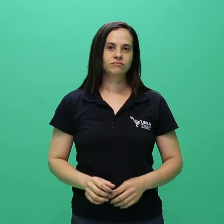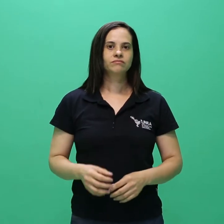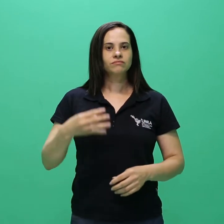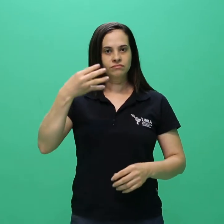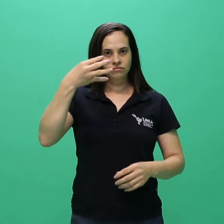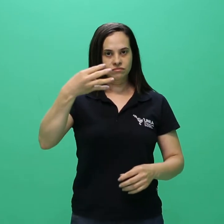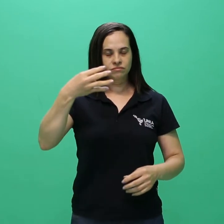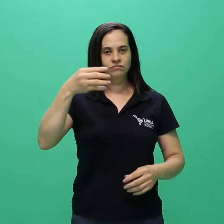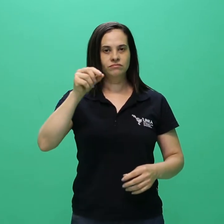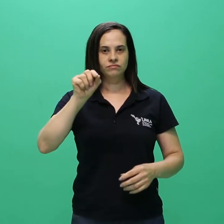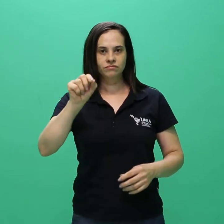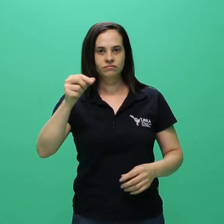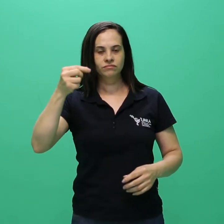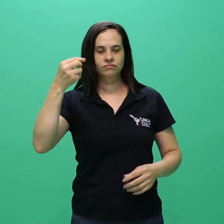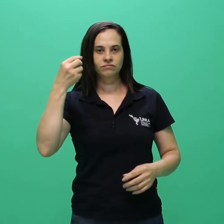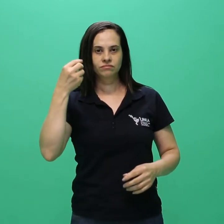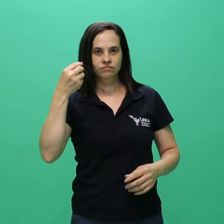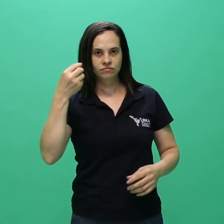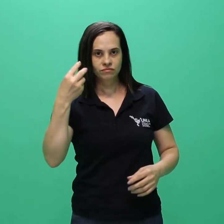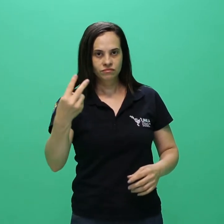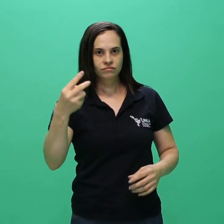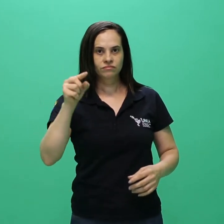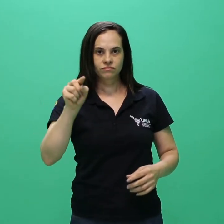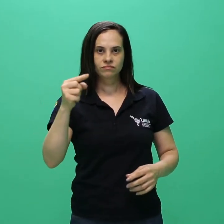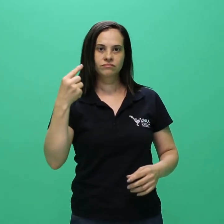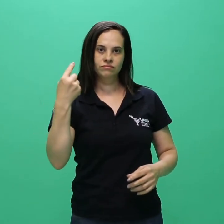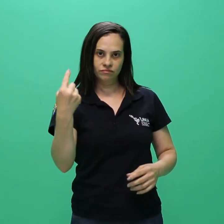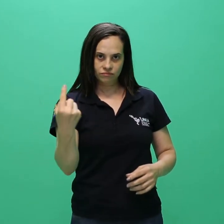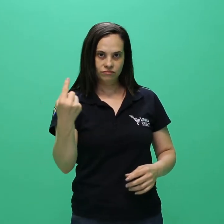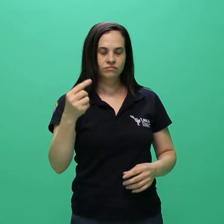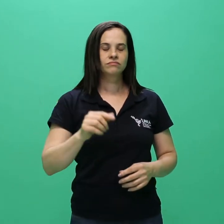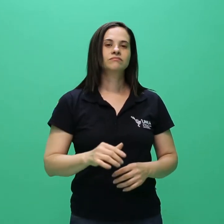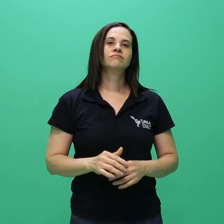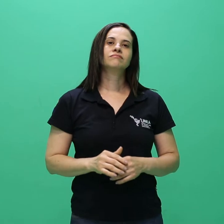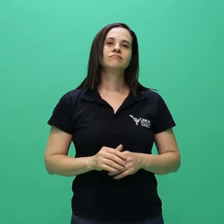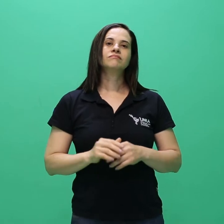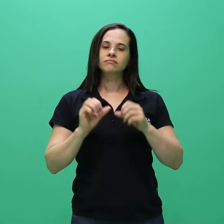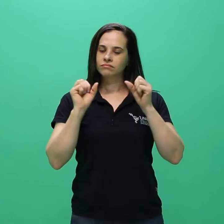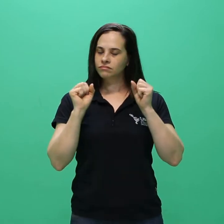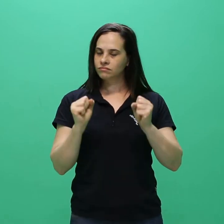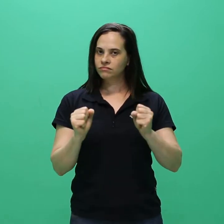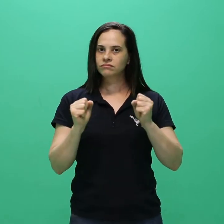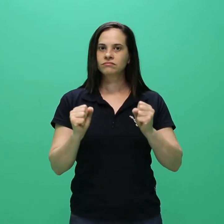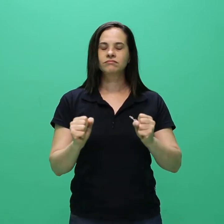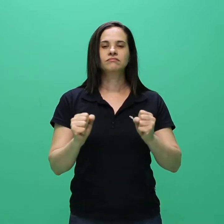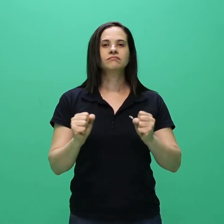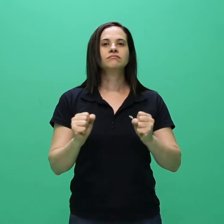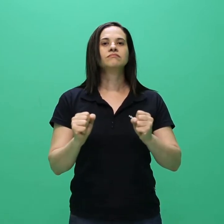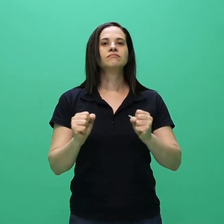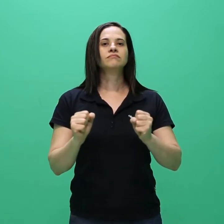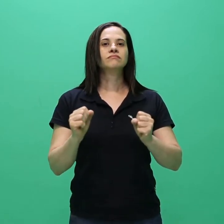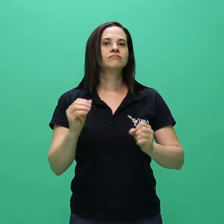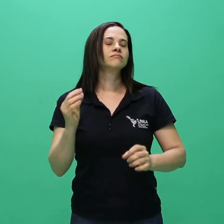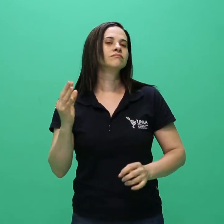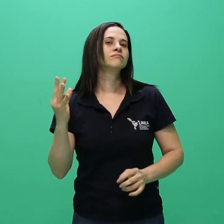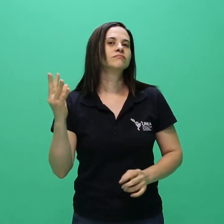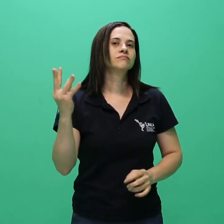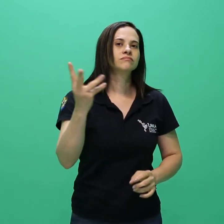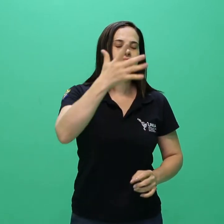4.2.1. Poderá se candidatar ao reingresso o ex-discente da